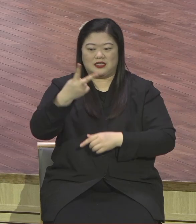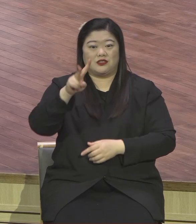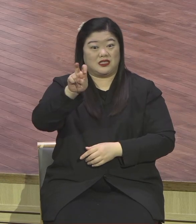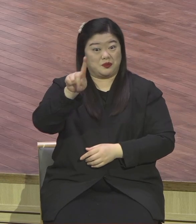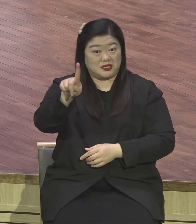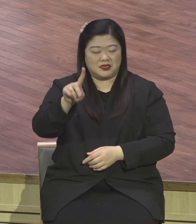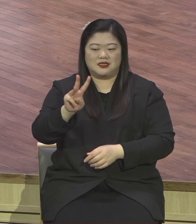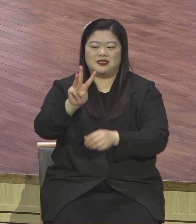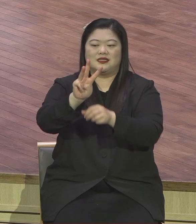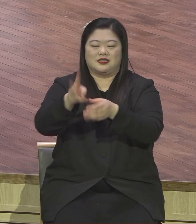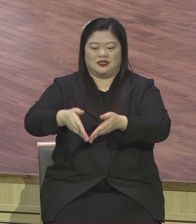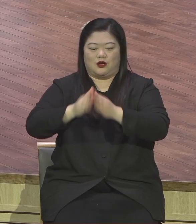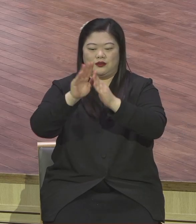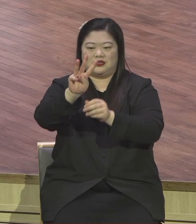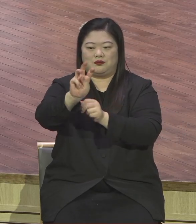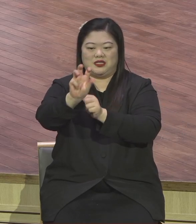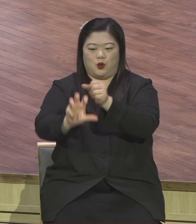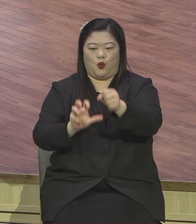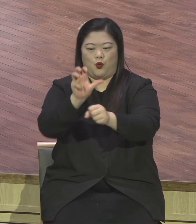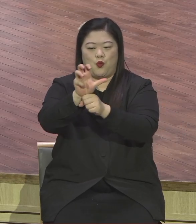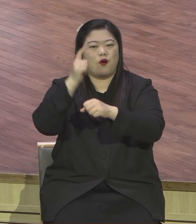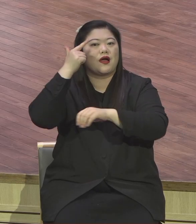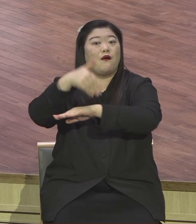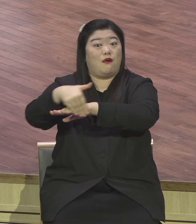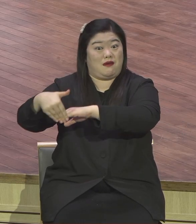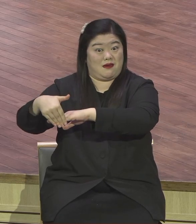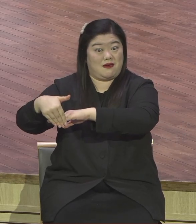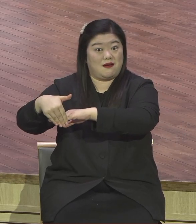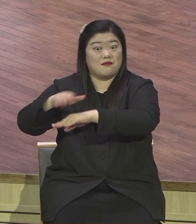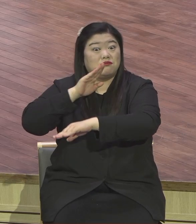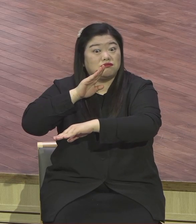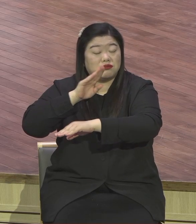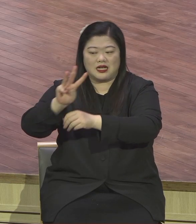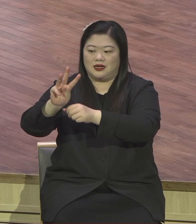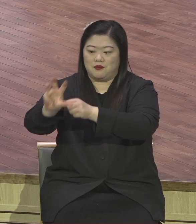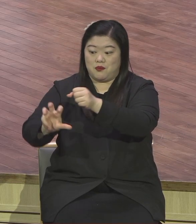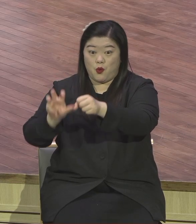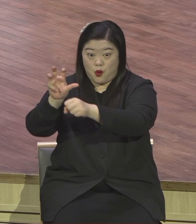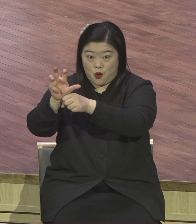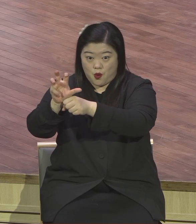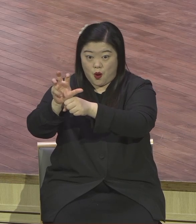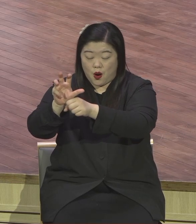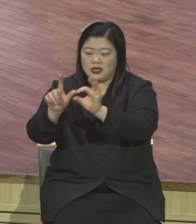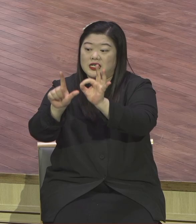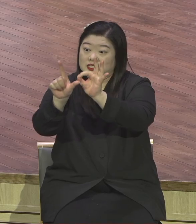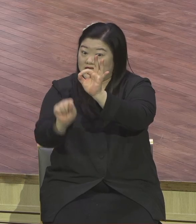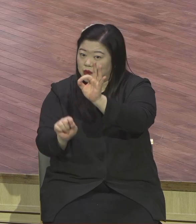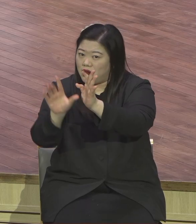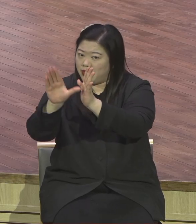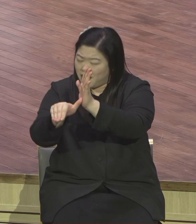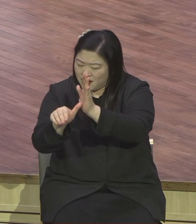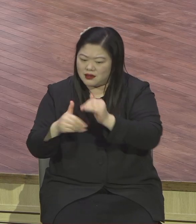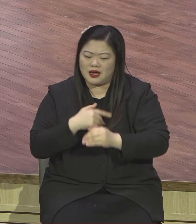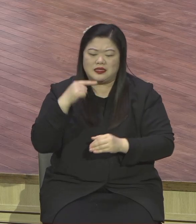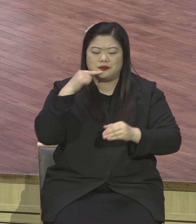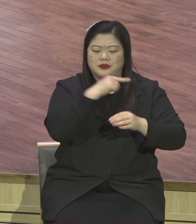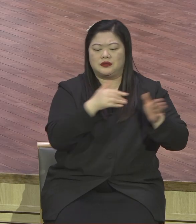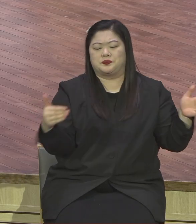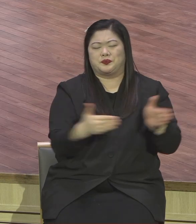언급한 게 아니에요. 헌당 준비 요원회가 앞장서서 장노님들이 기획하고